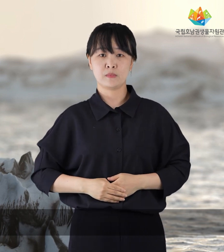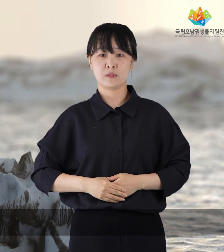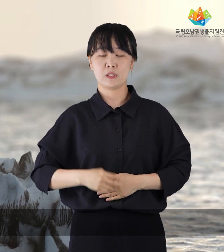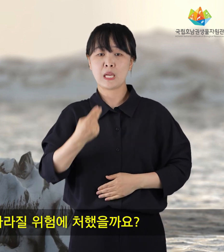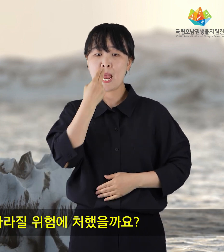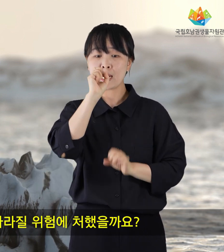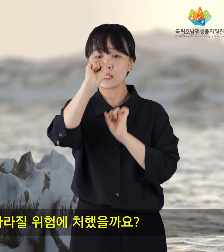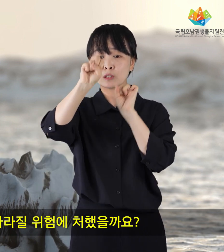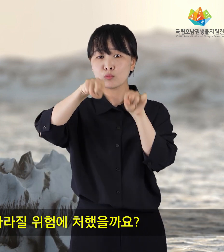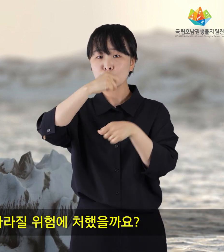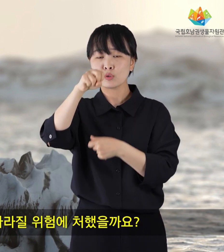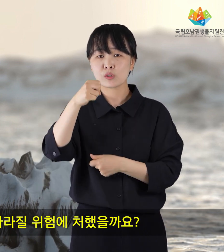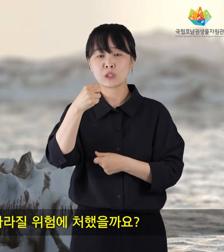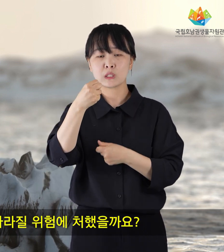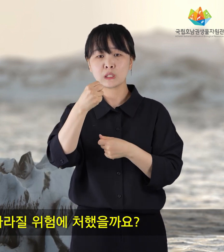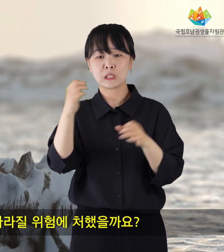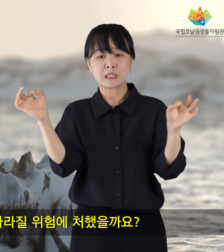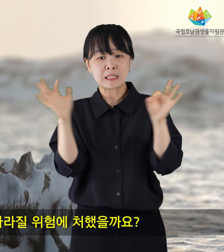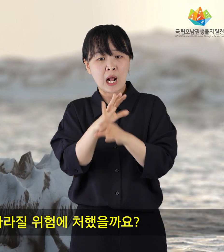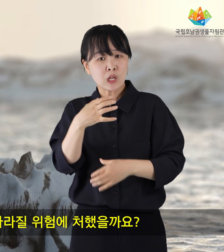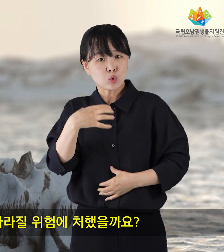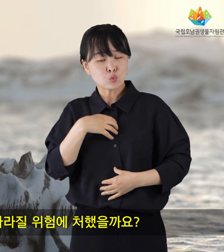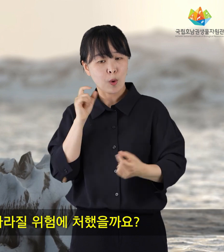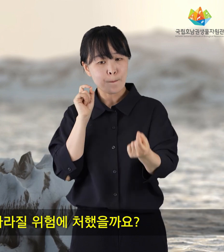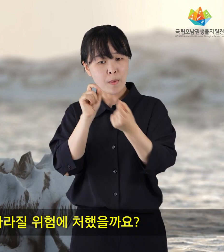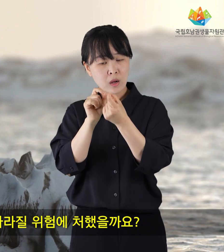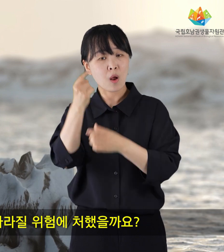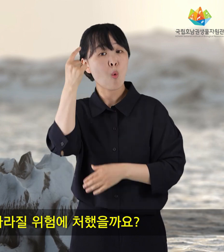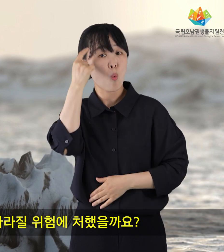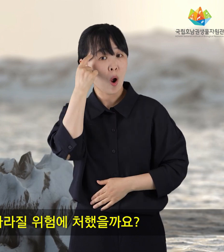왜 이 생물들은 사라질 위험에 처했을까요?